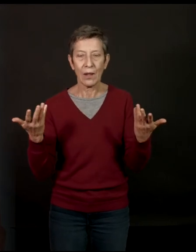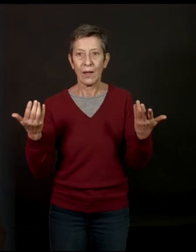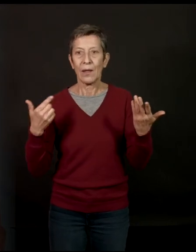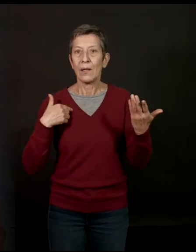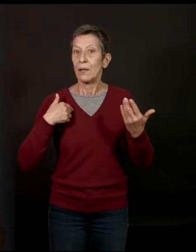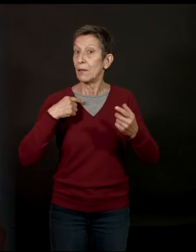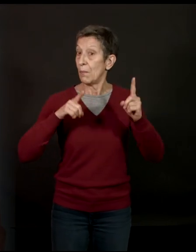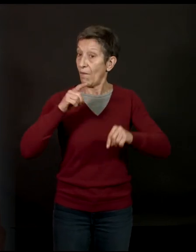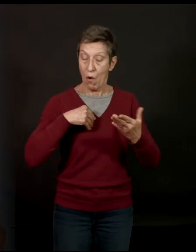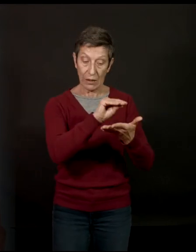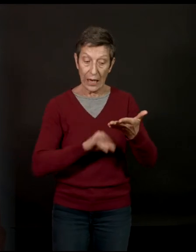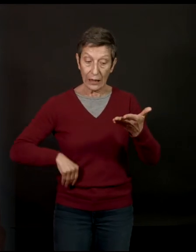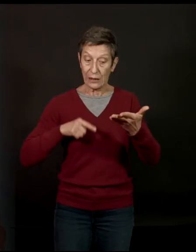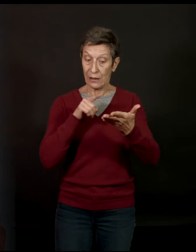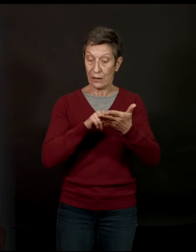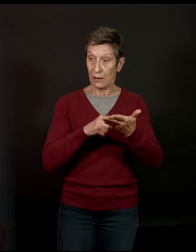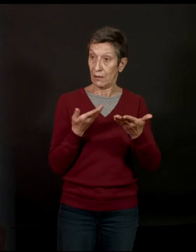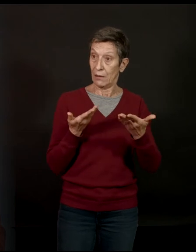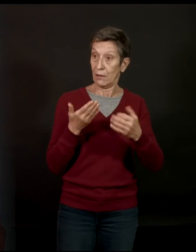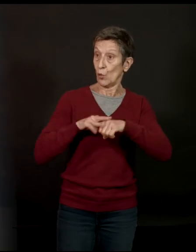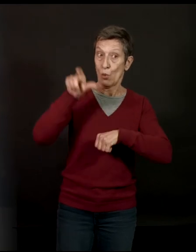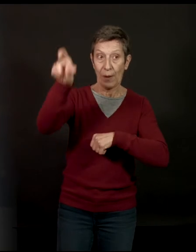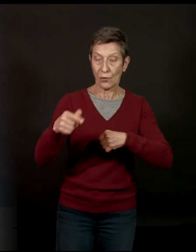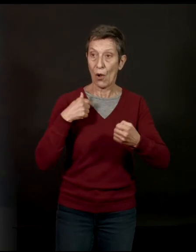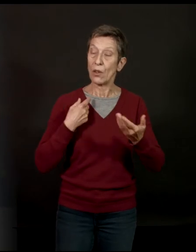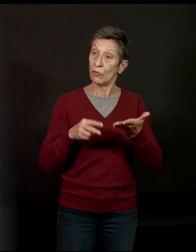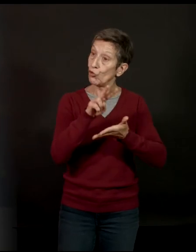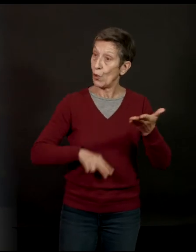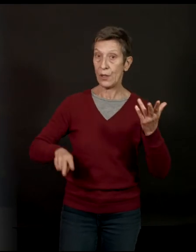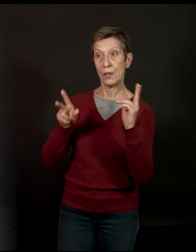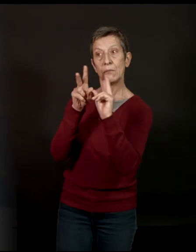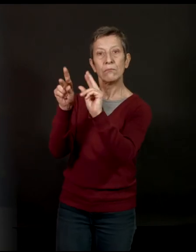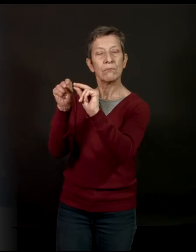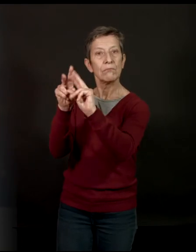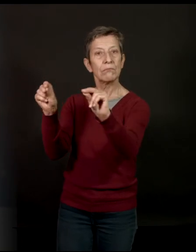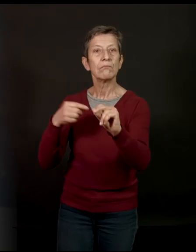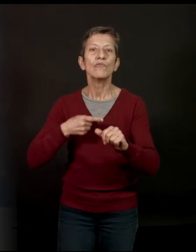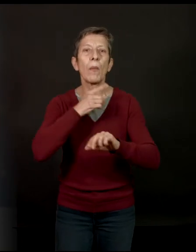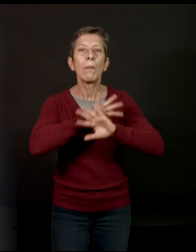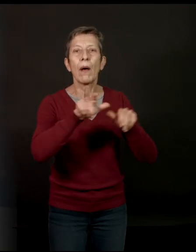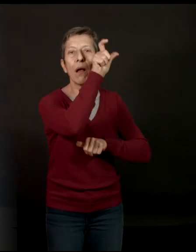certaines personnes ce que j'écris sur eux. Alors là, je ne parle pas de personnes politiques ou de personnes